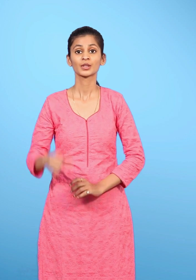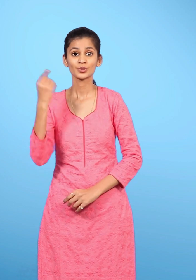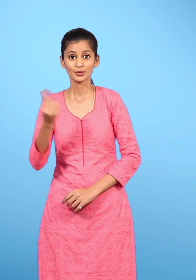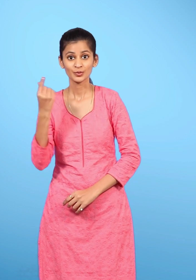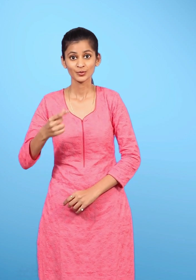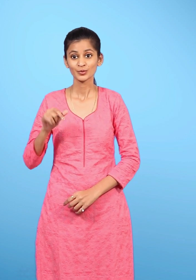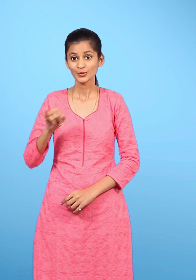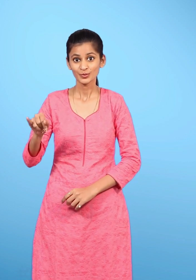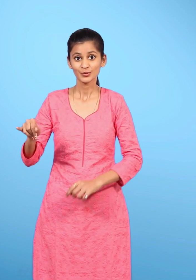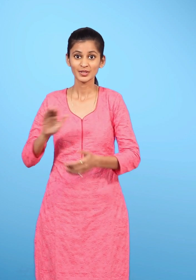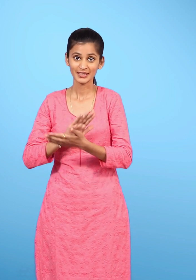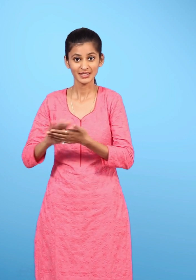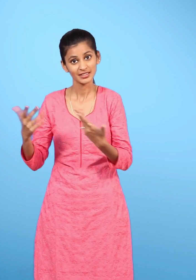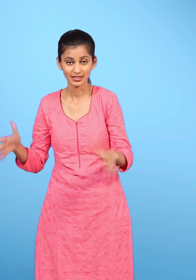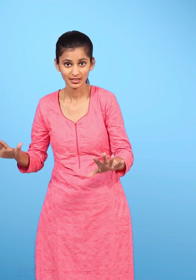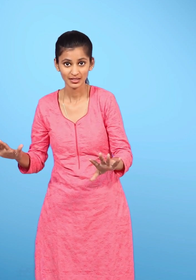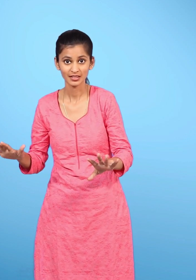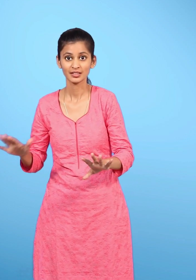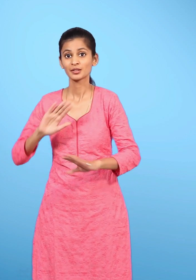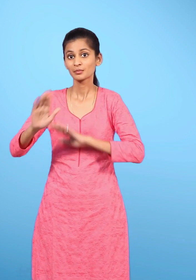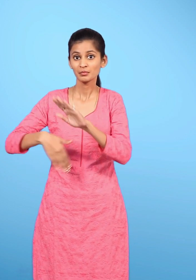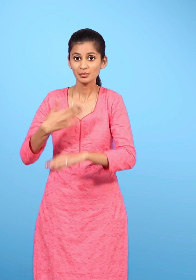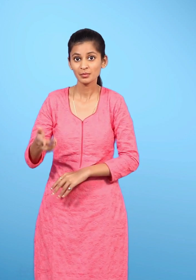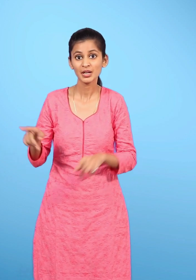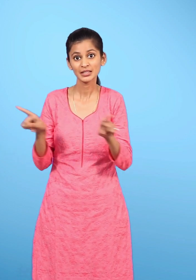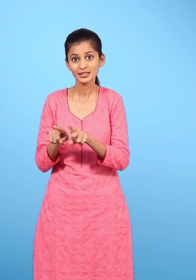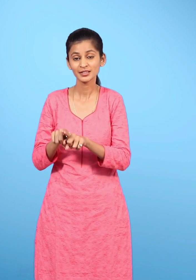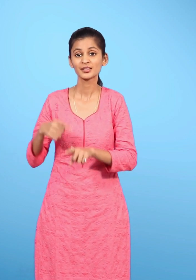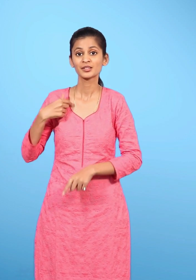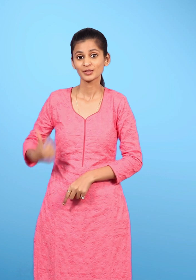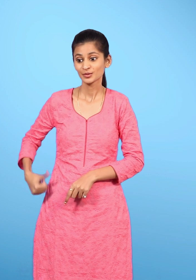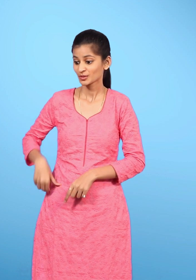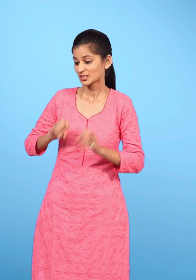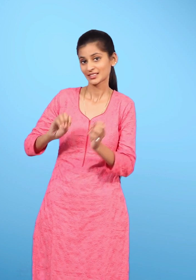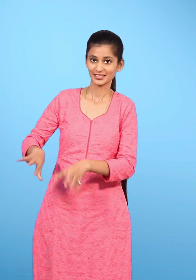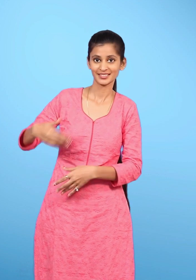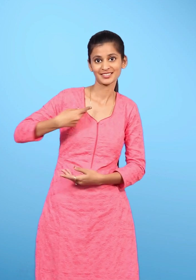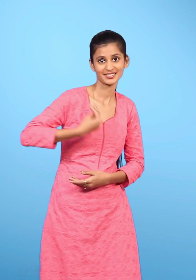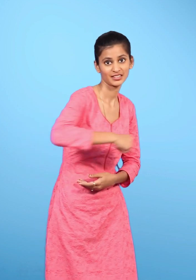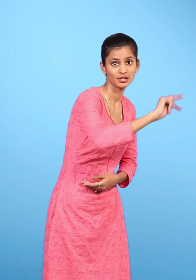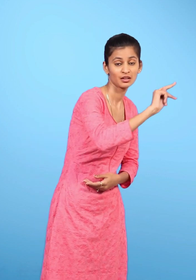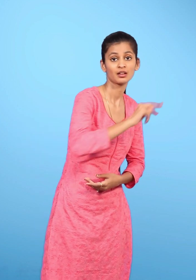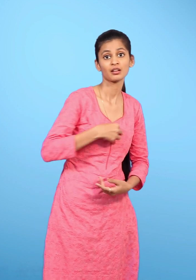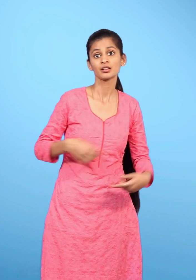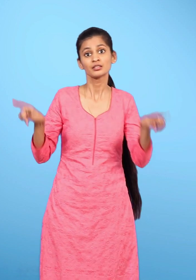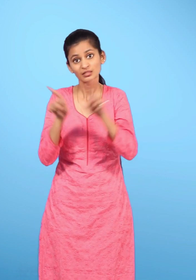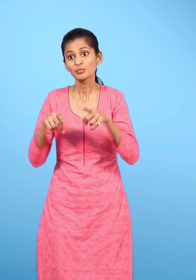इस्तेमाल कर टॉयलेट को हमेशा ऐसा छोड़ें जैसा साफ आप स्वयम के लिए